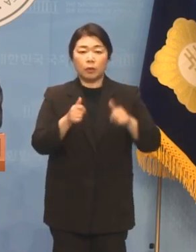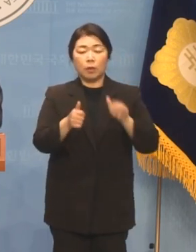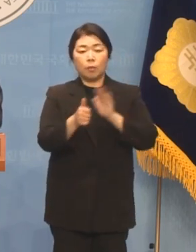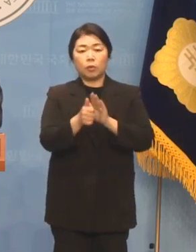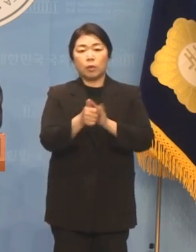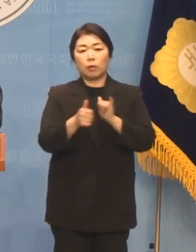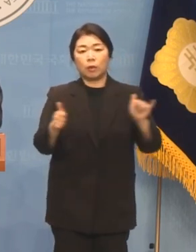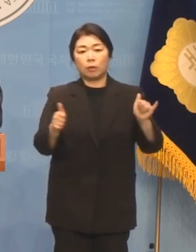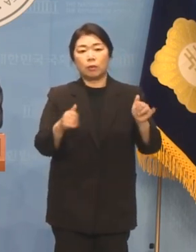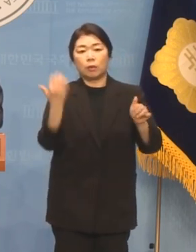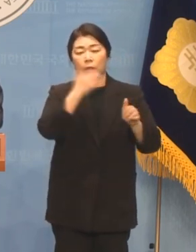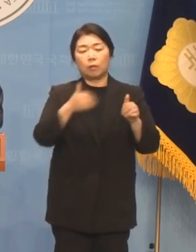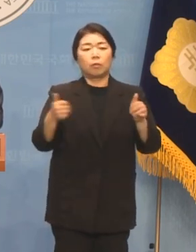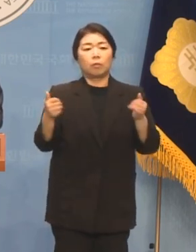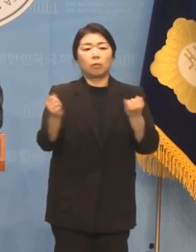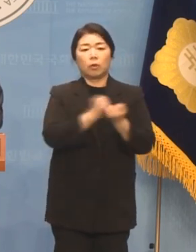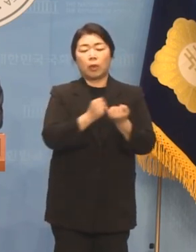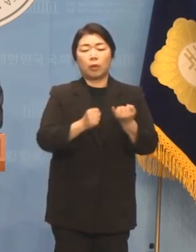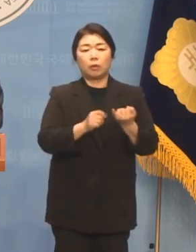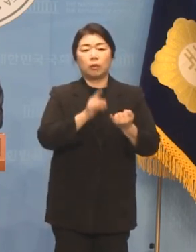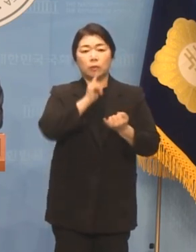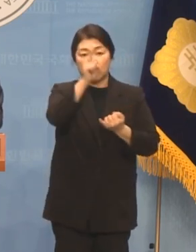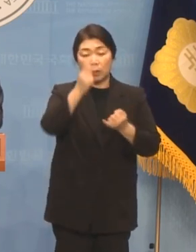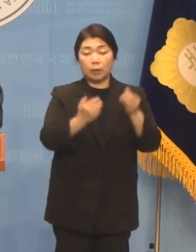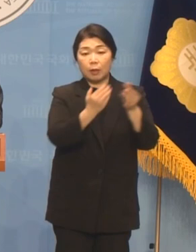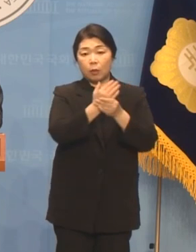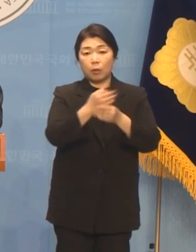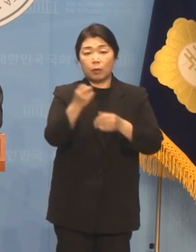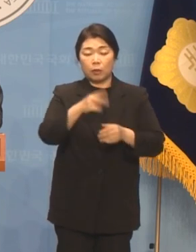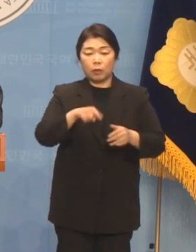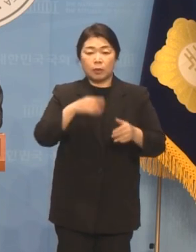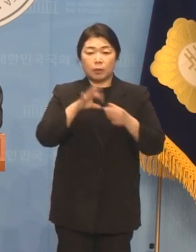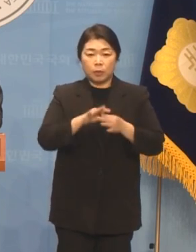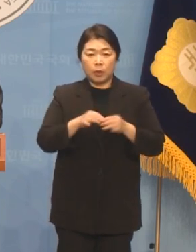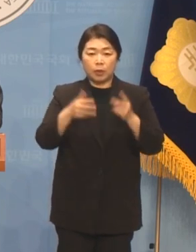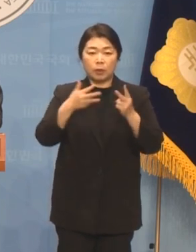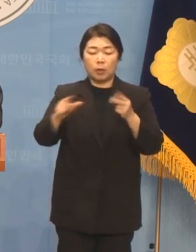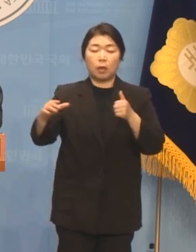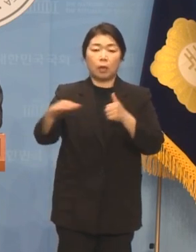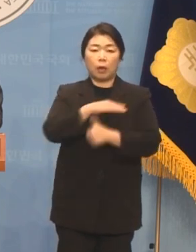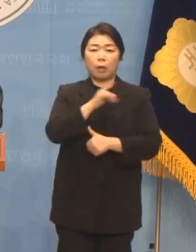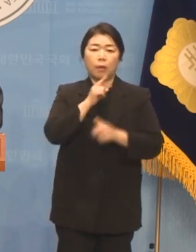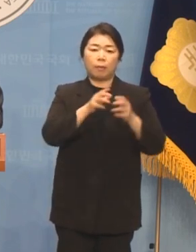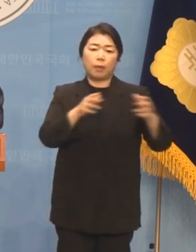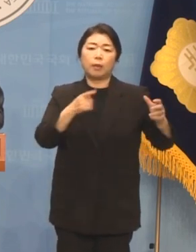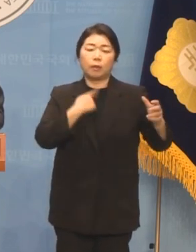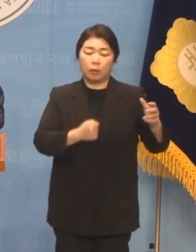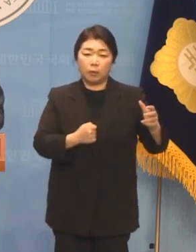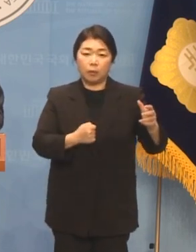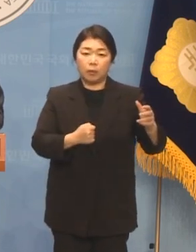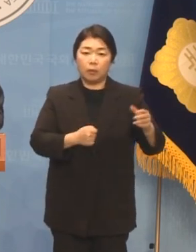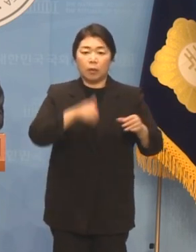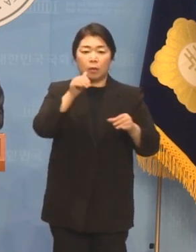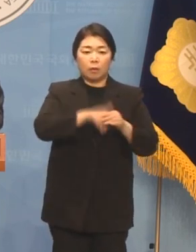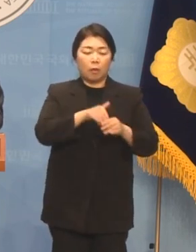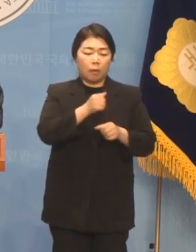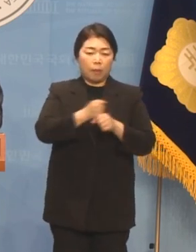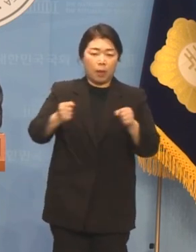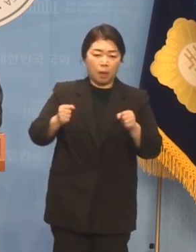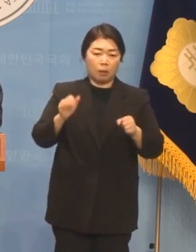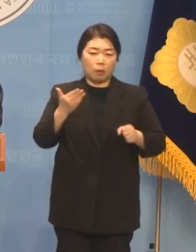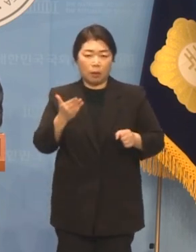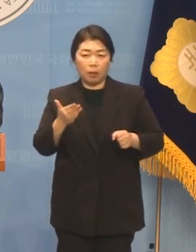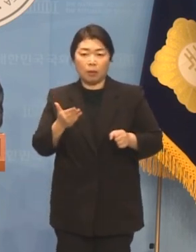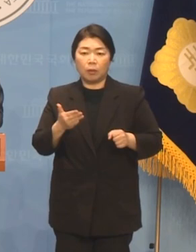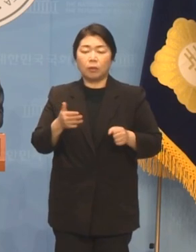보좌관 성폭행 피소 사건과 자신의 2차 가해 논란 사건으로 선거전이 불리하게 진행되자